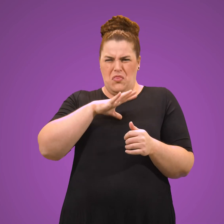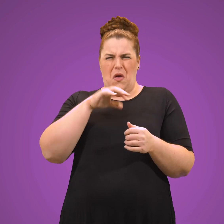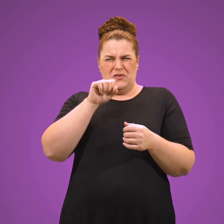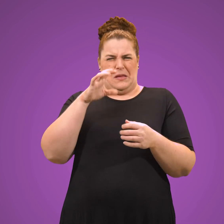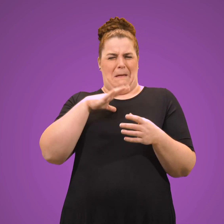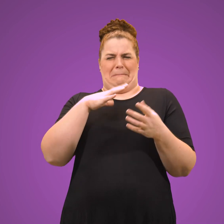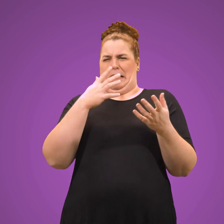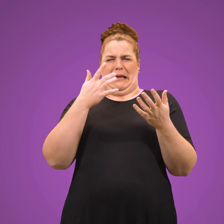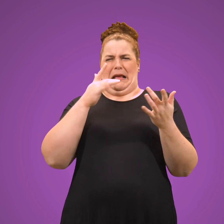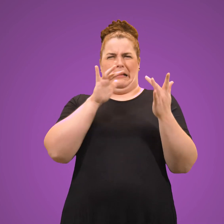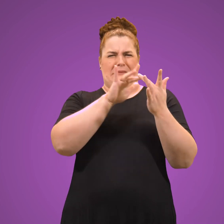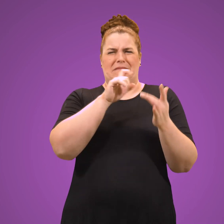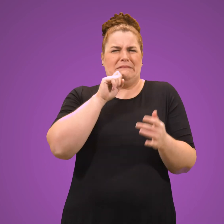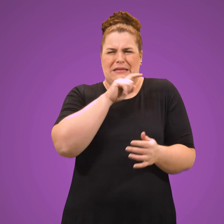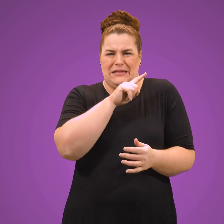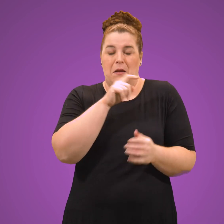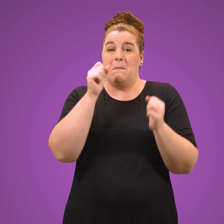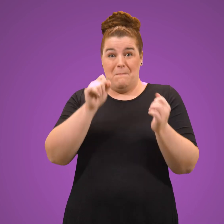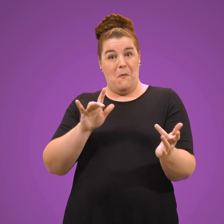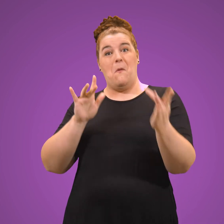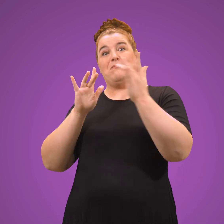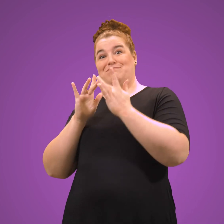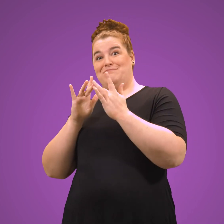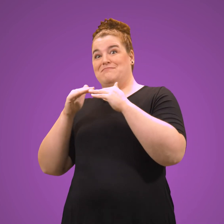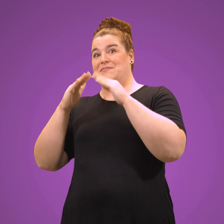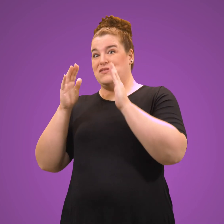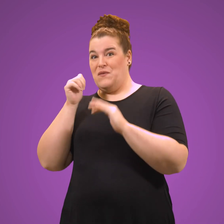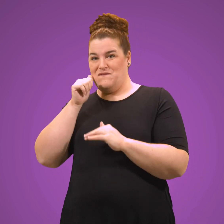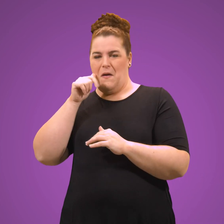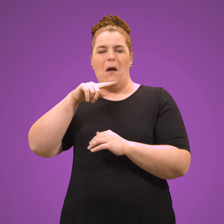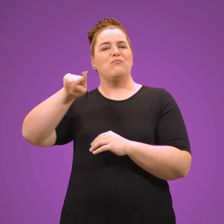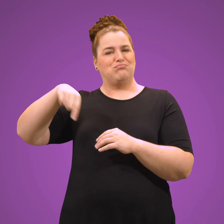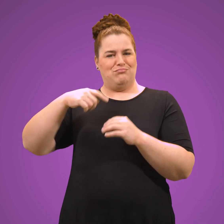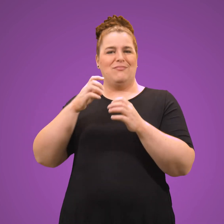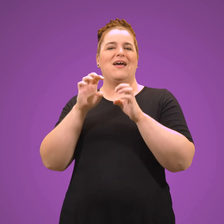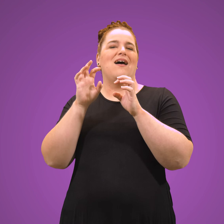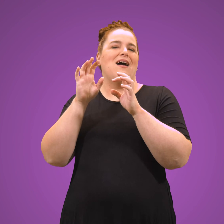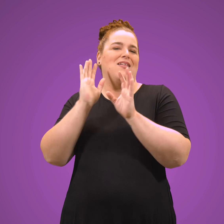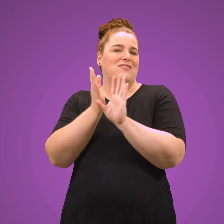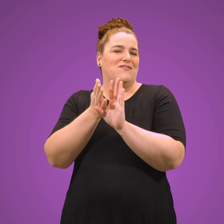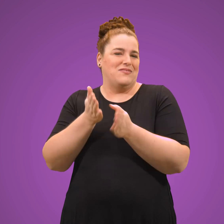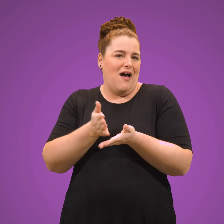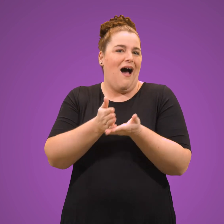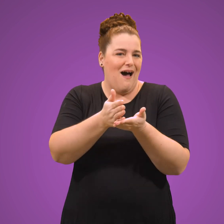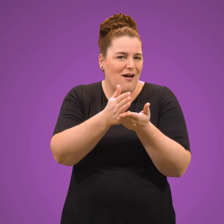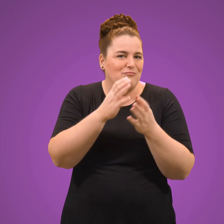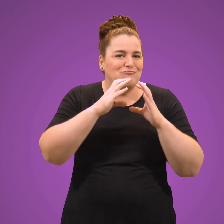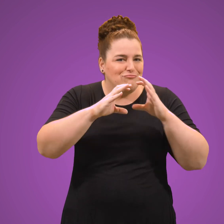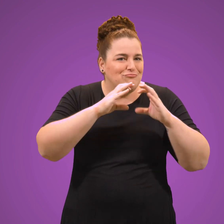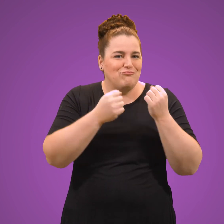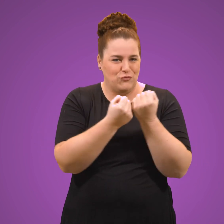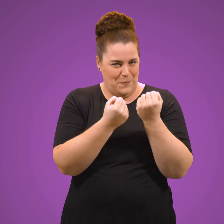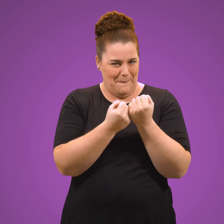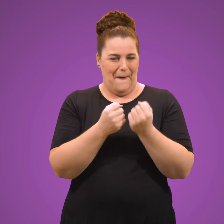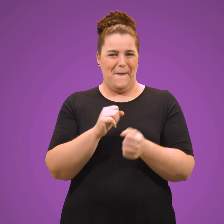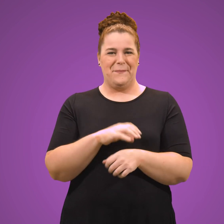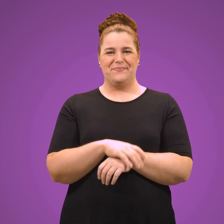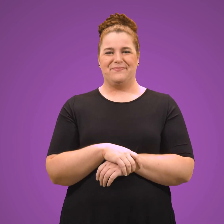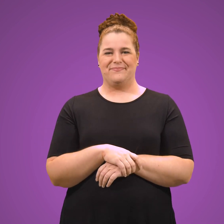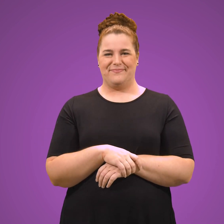Si jamais vous avez besoin d'un accompagnement pour commencer vos démarches Communiquez avec la Maison des femmes sourdes de Montréal Nous allons vous aider Merci Merci